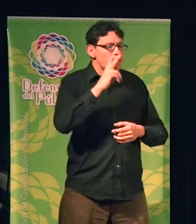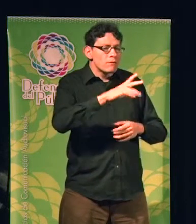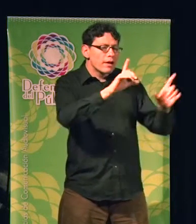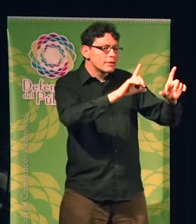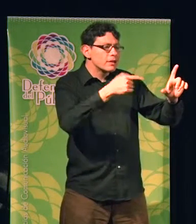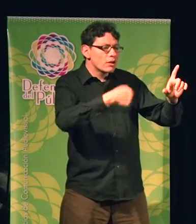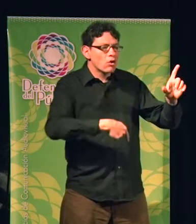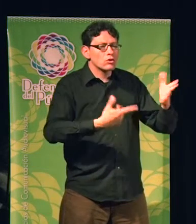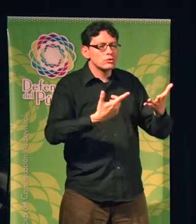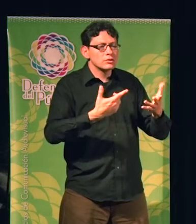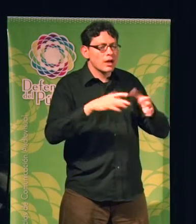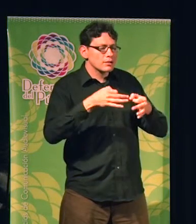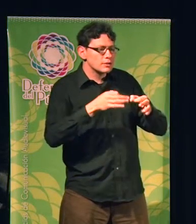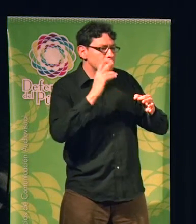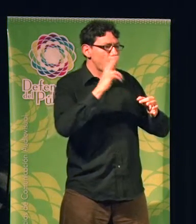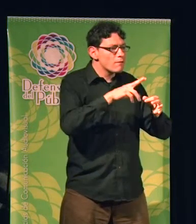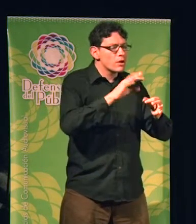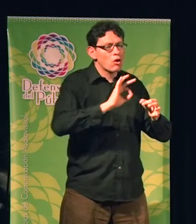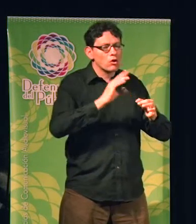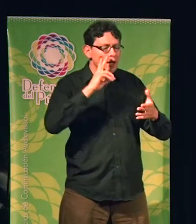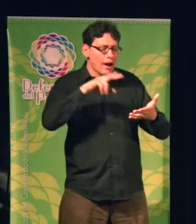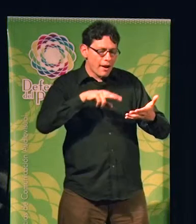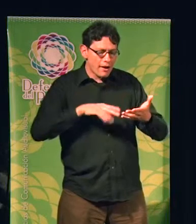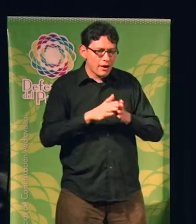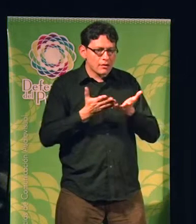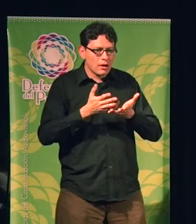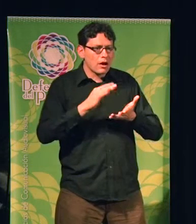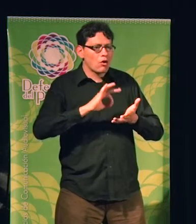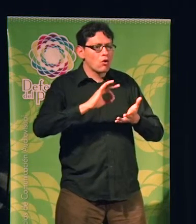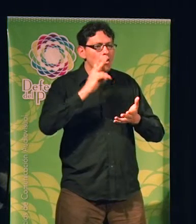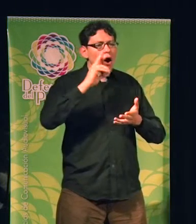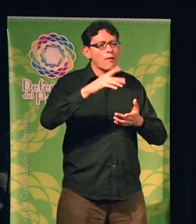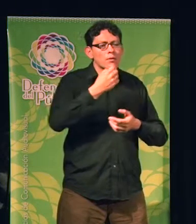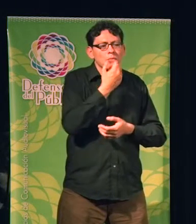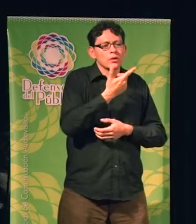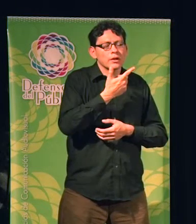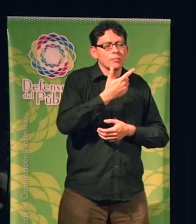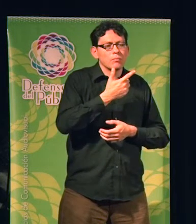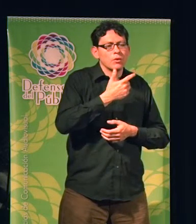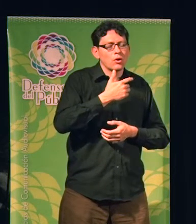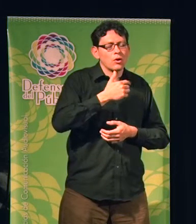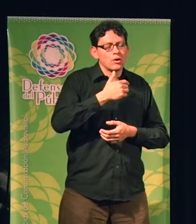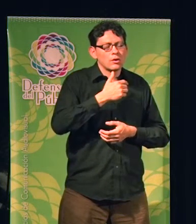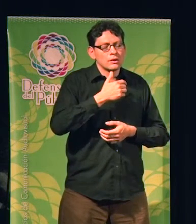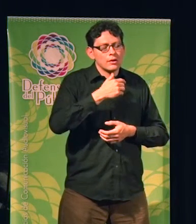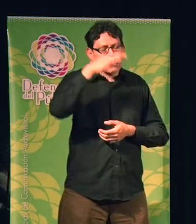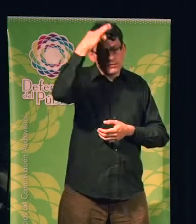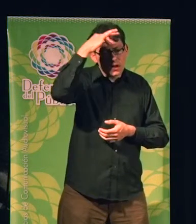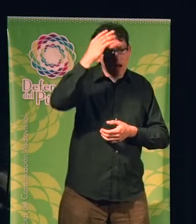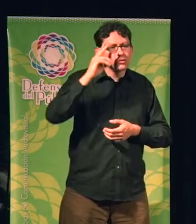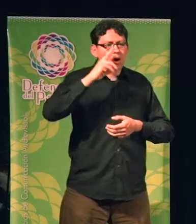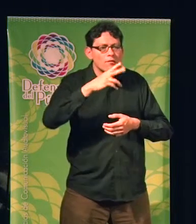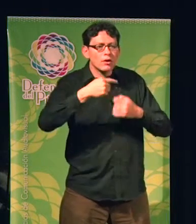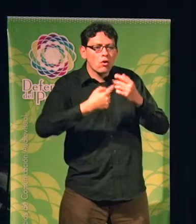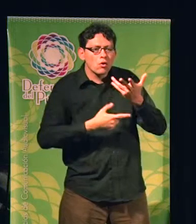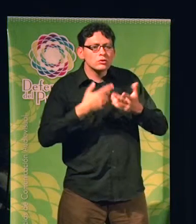leerlas, quiere ver shows y charlas en teatro sobre ciencia. Me parece que tenemos